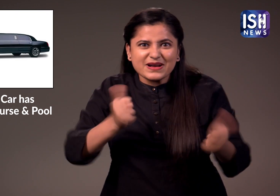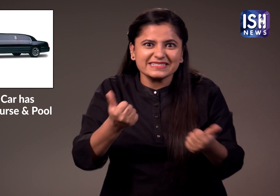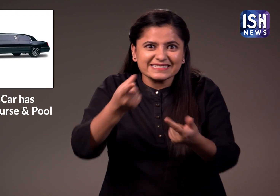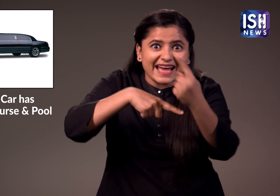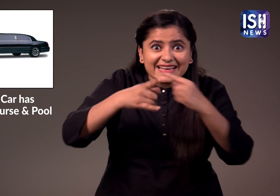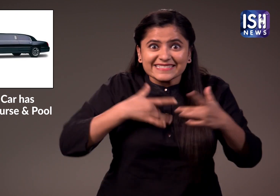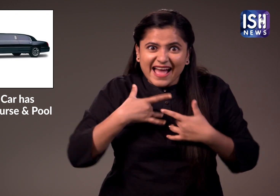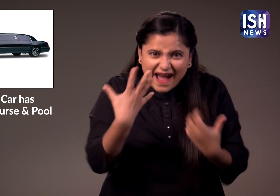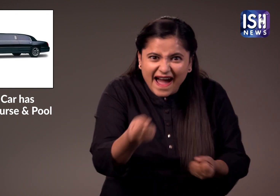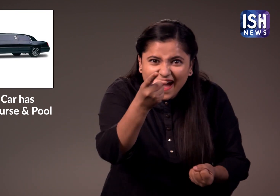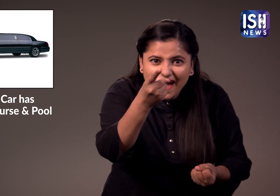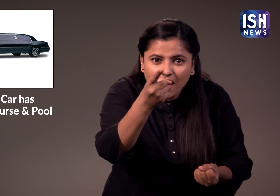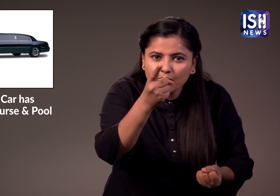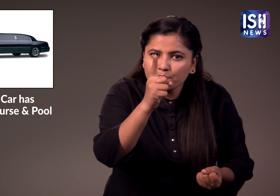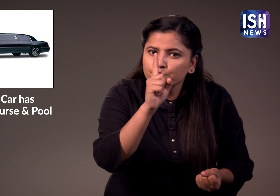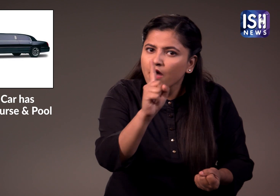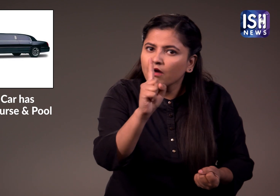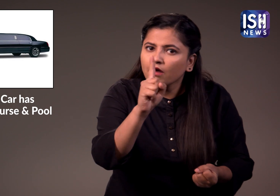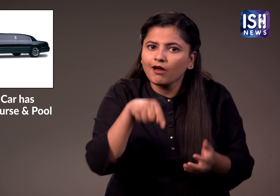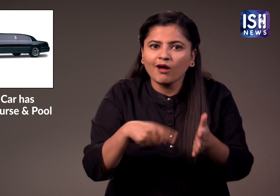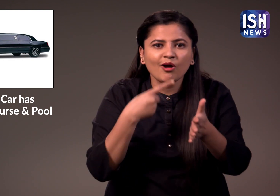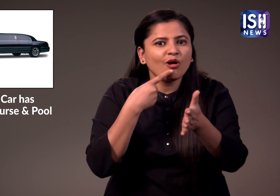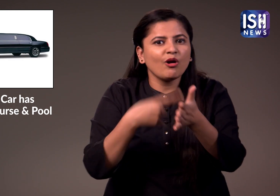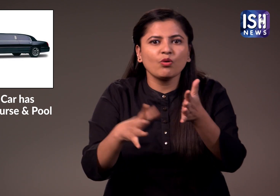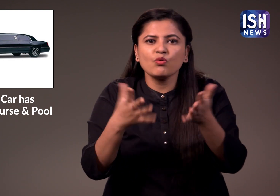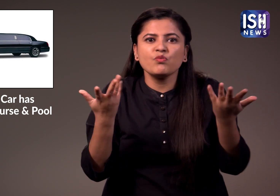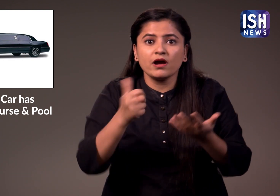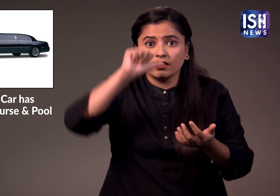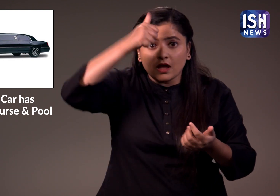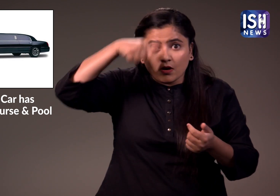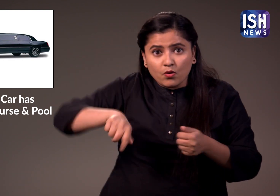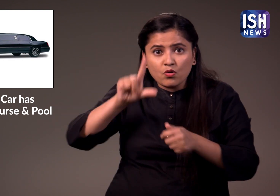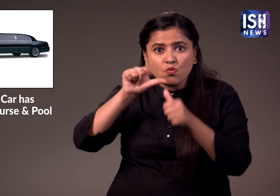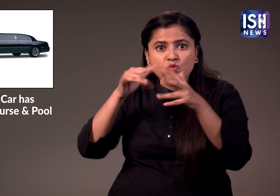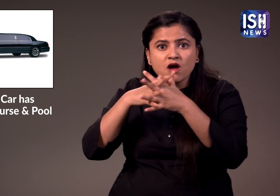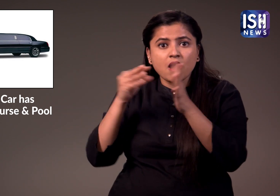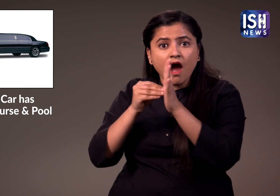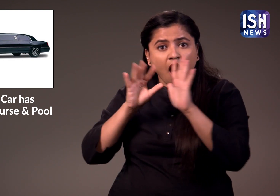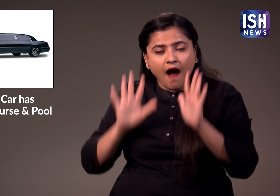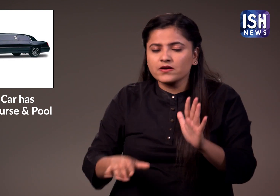सही है ना हाला कि भारत में लिमोजिन की अनुमती नहीं है